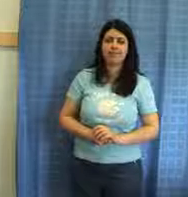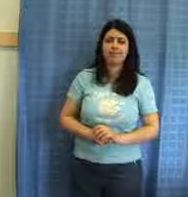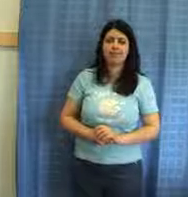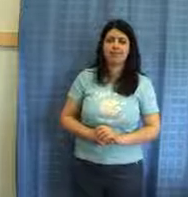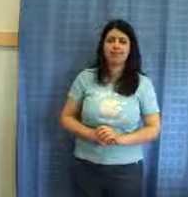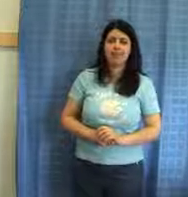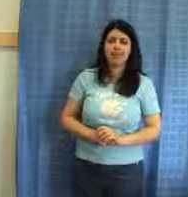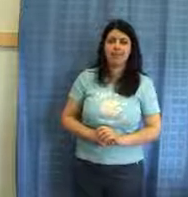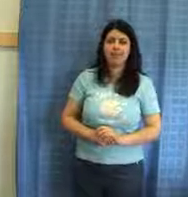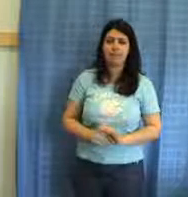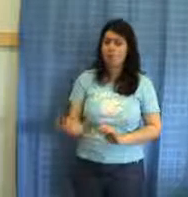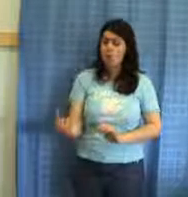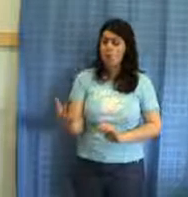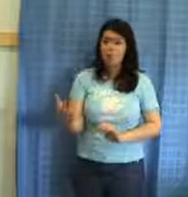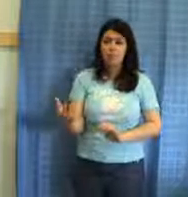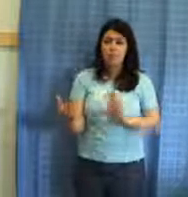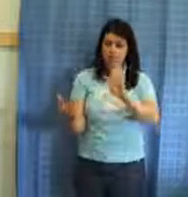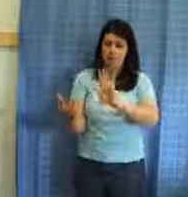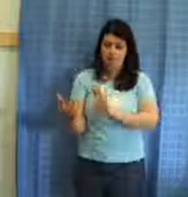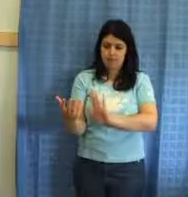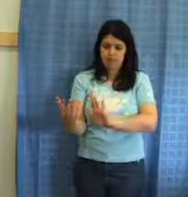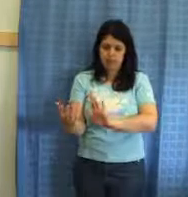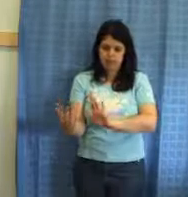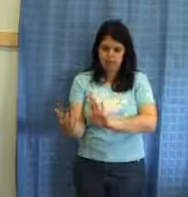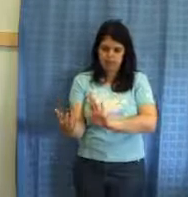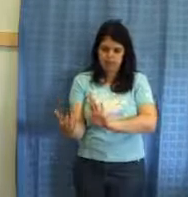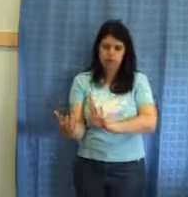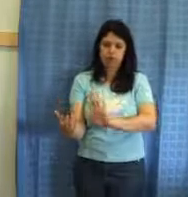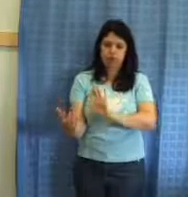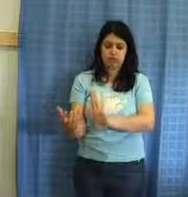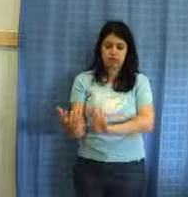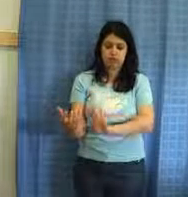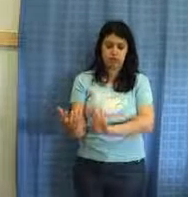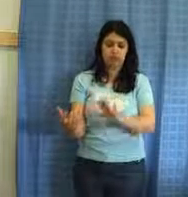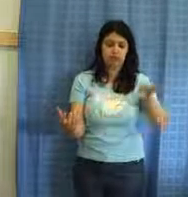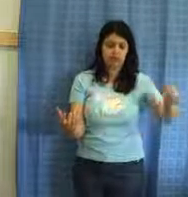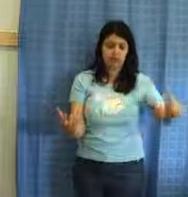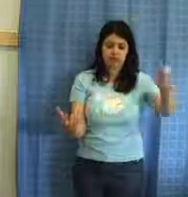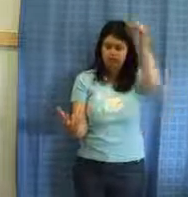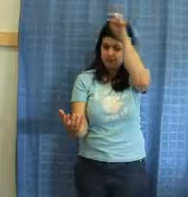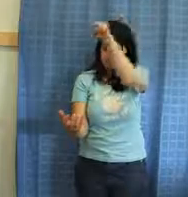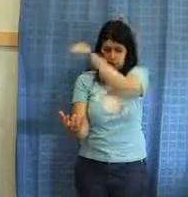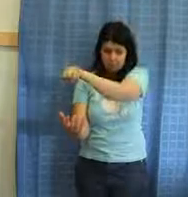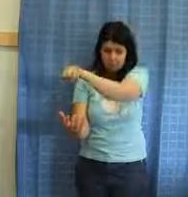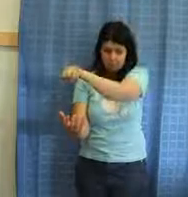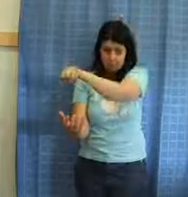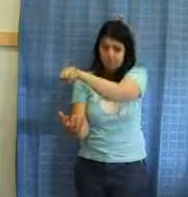Appassare di nuovo la fiamma, coprire il tegame e